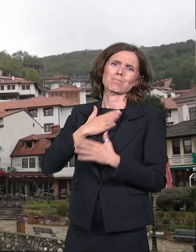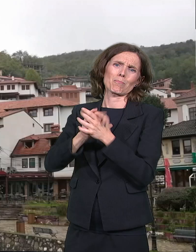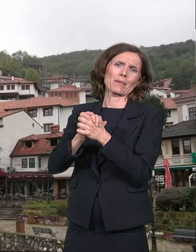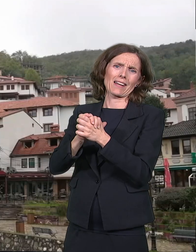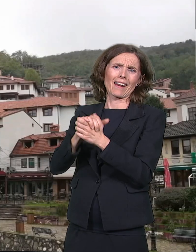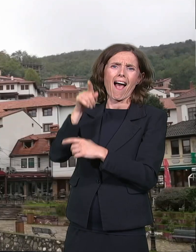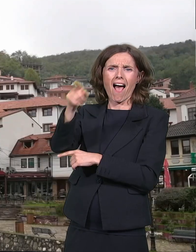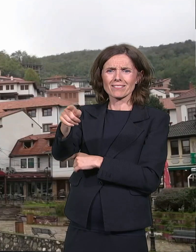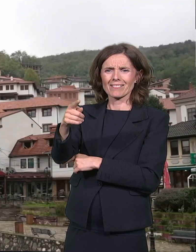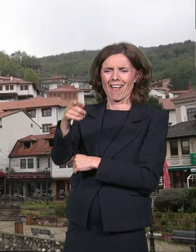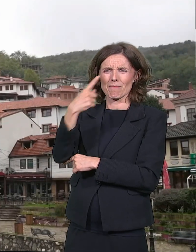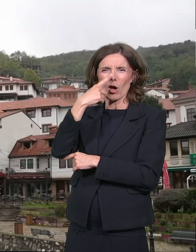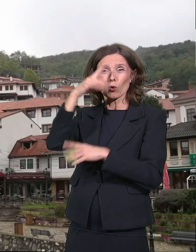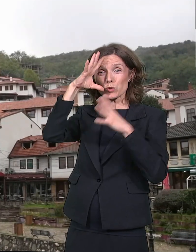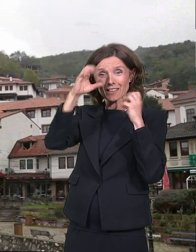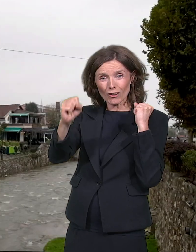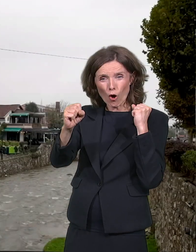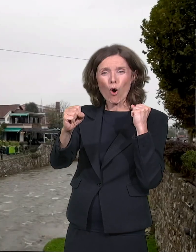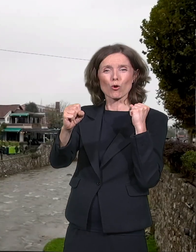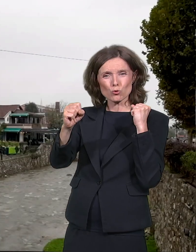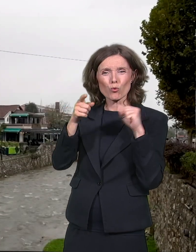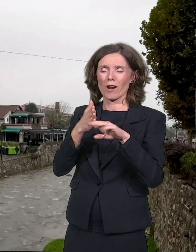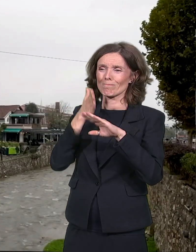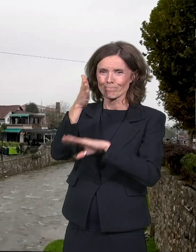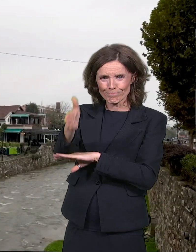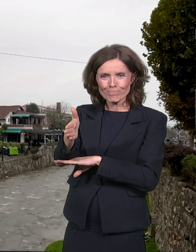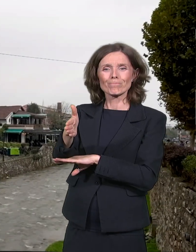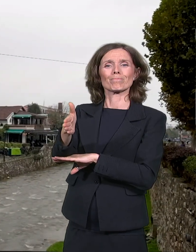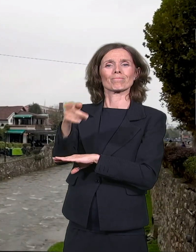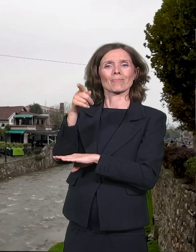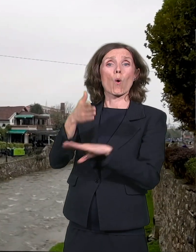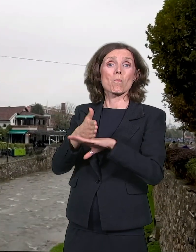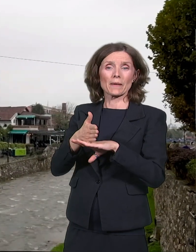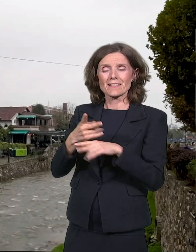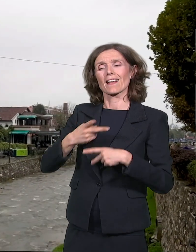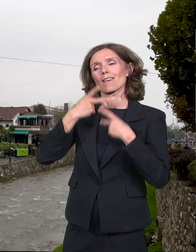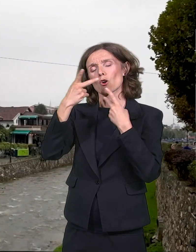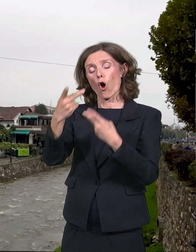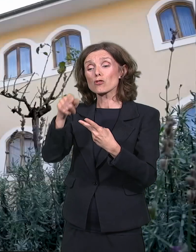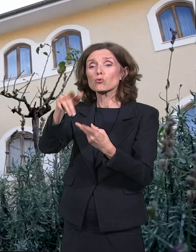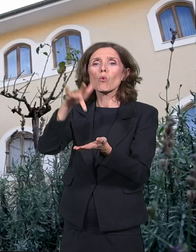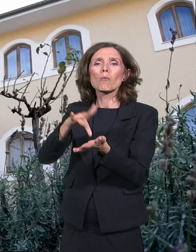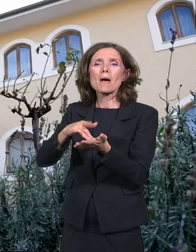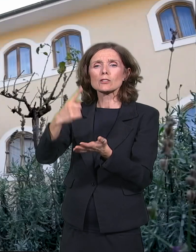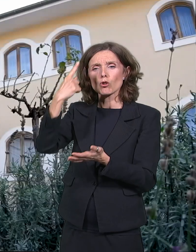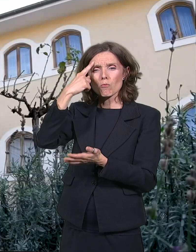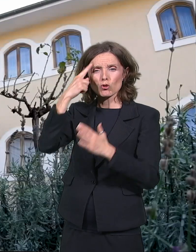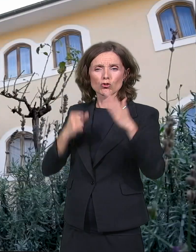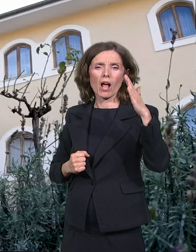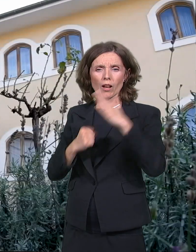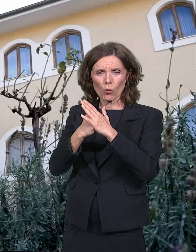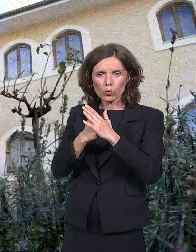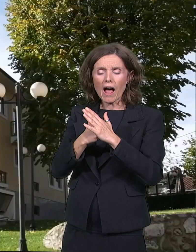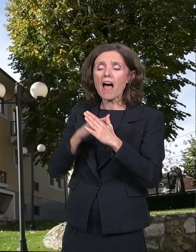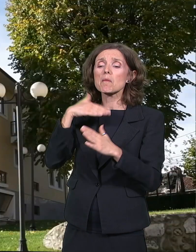bogoslovije, Ivanu Stepanoviću Jastrebovu, ruskom konzulu u Prizrenu. Tu je doživao moždani udar i preminuo